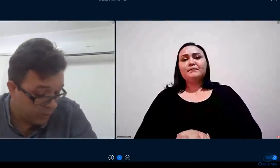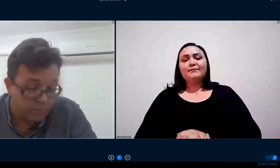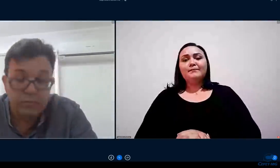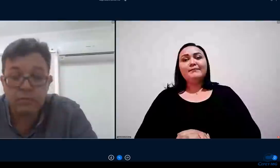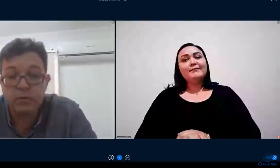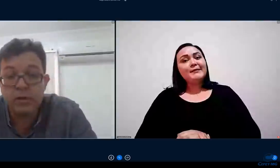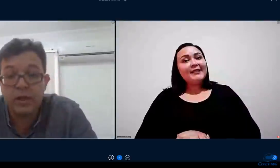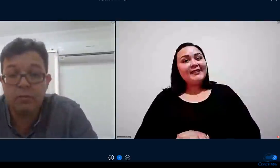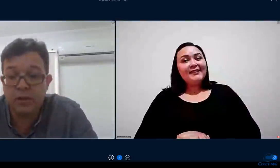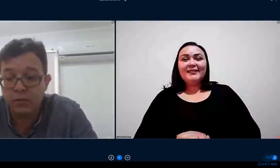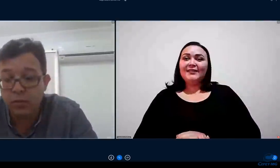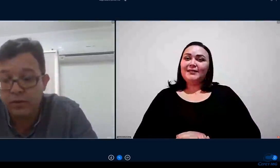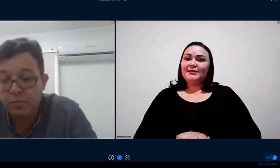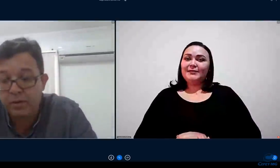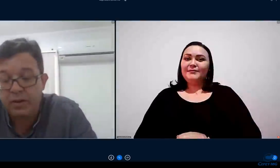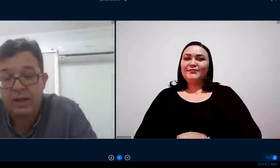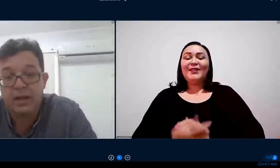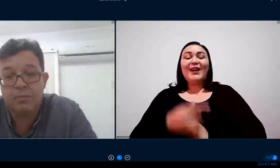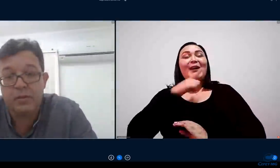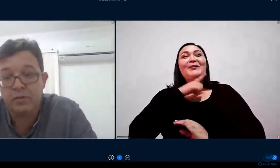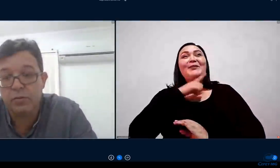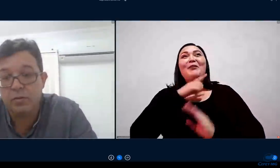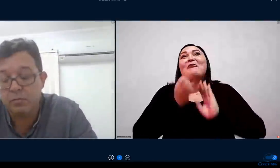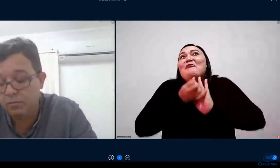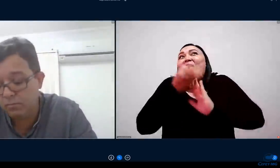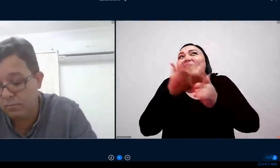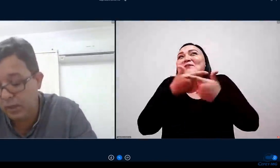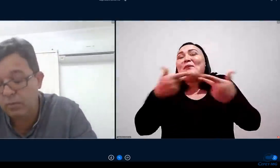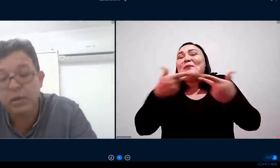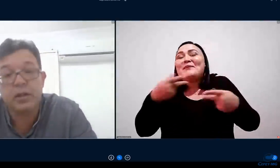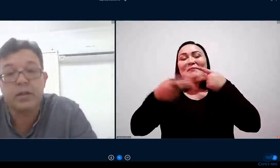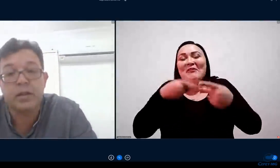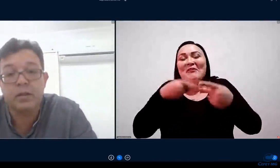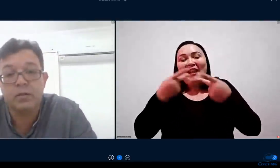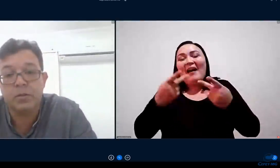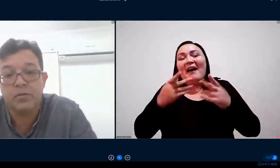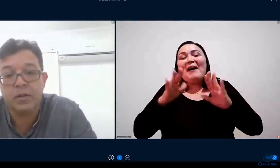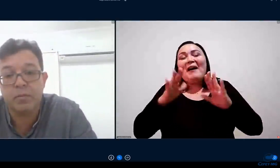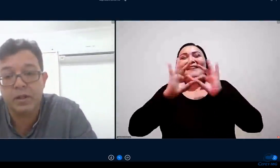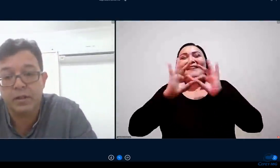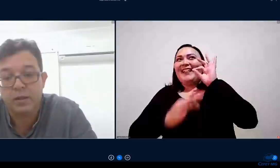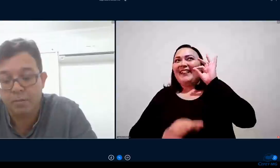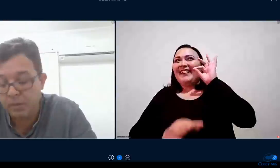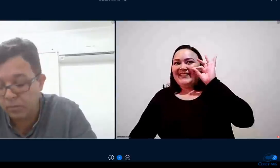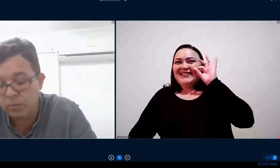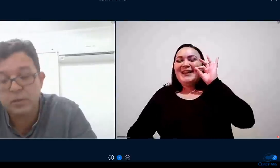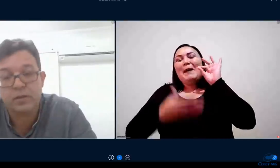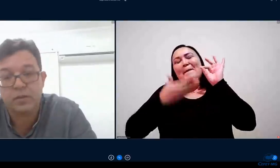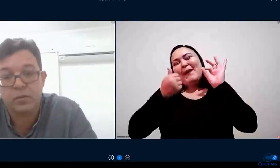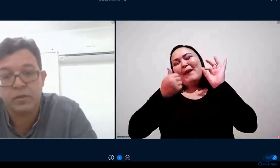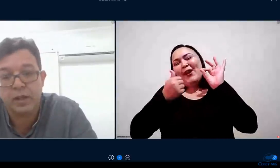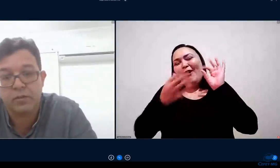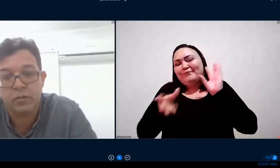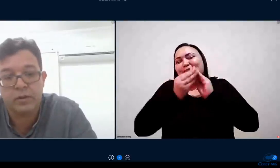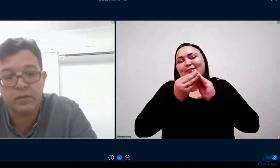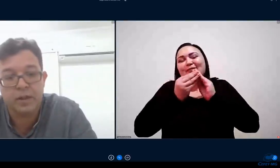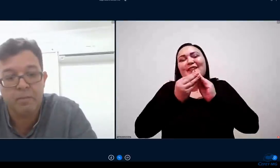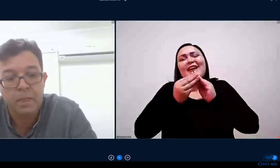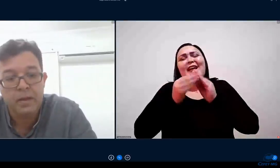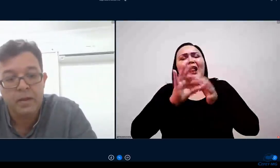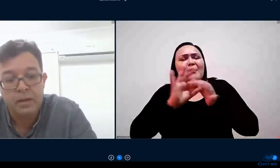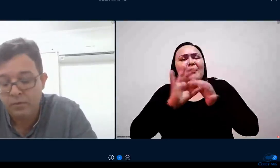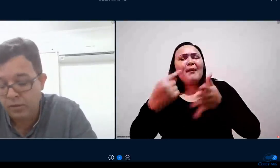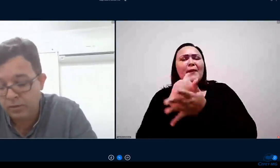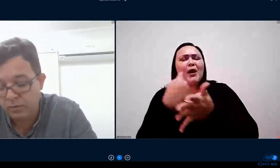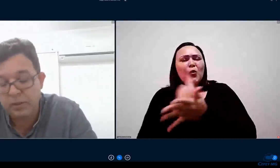gente eu teria muitas coisas para falar mas já vou me alongando aqui eu prefiro abrir as perguntas as considerações